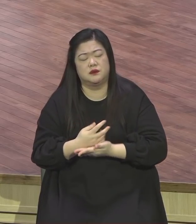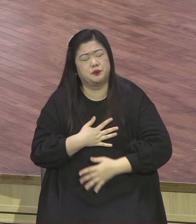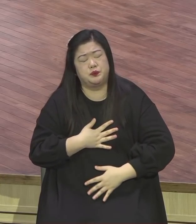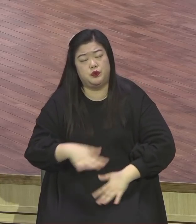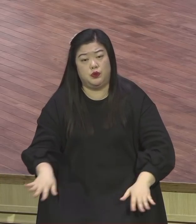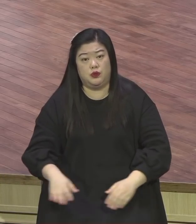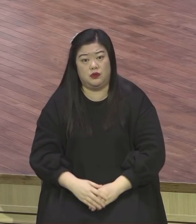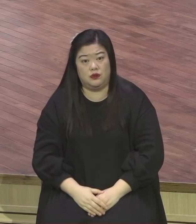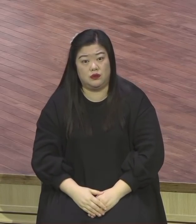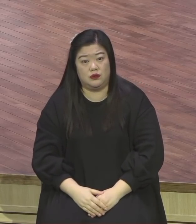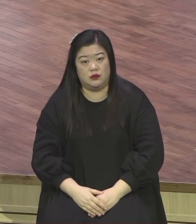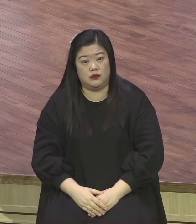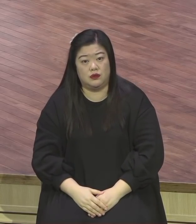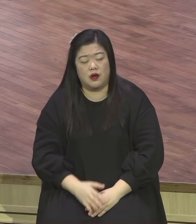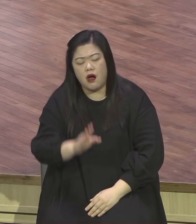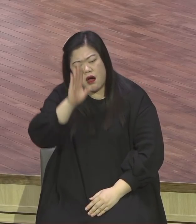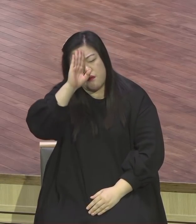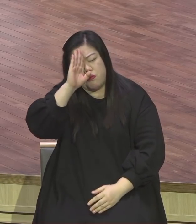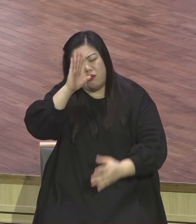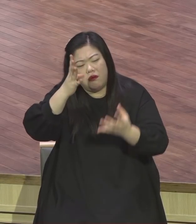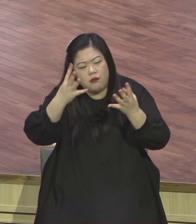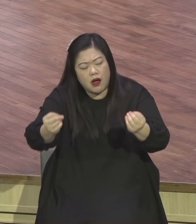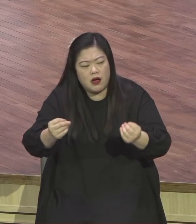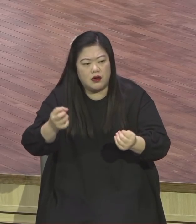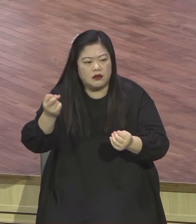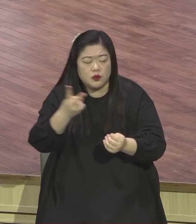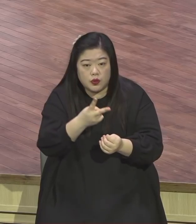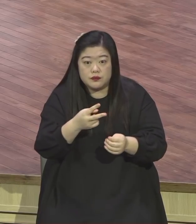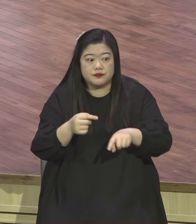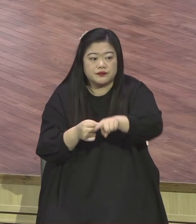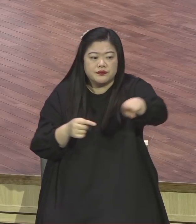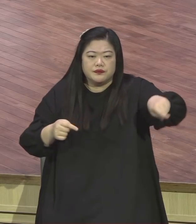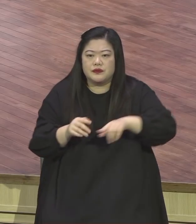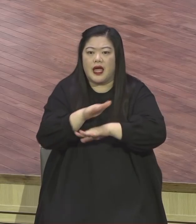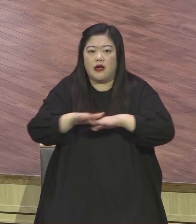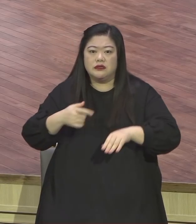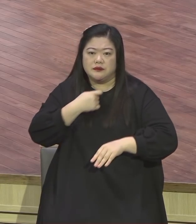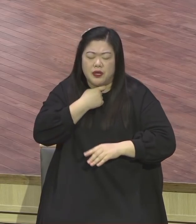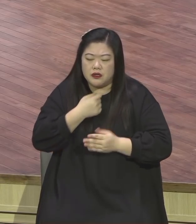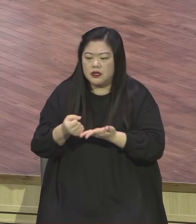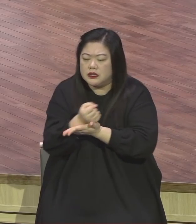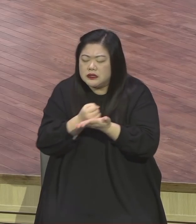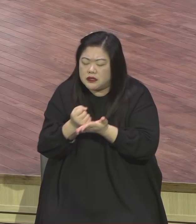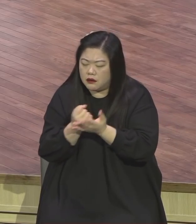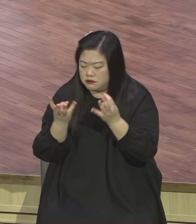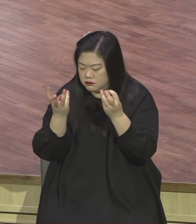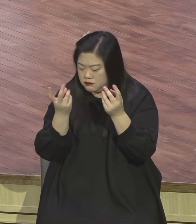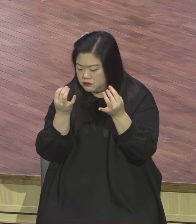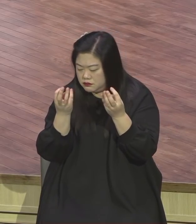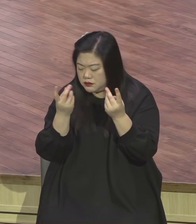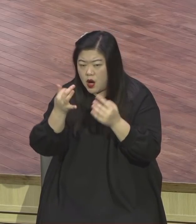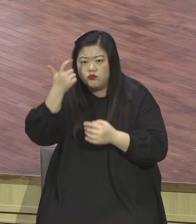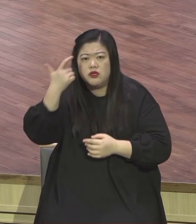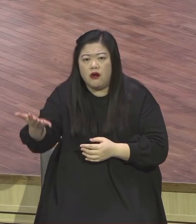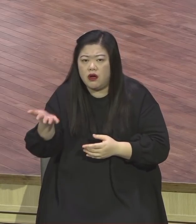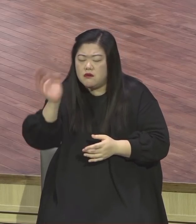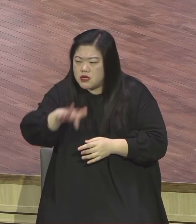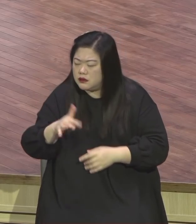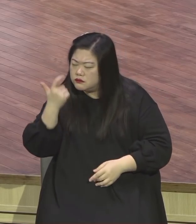질병으로 답이 없어요 점쟁이 자다 보는데 전부 거짓말입니다 사단의 속임수예요 병원 가도